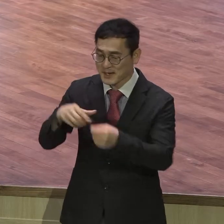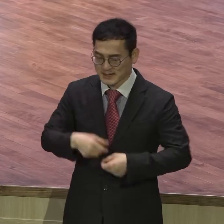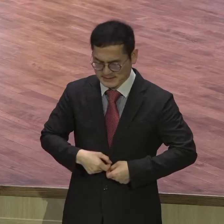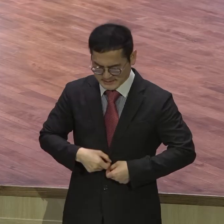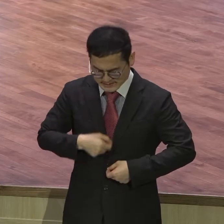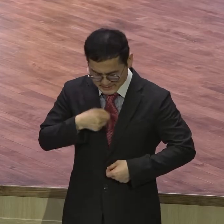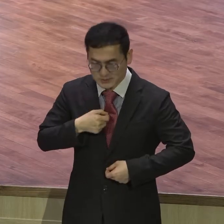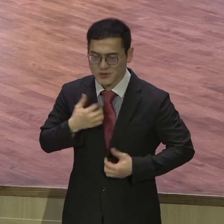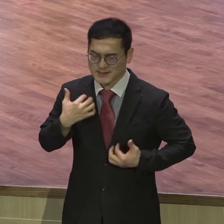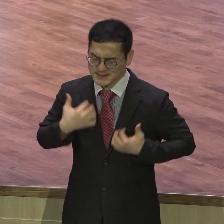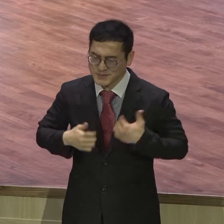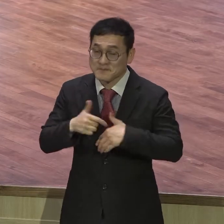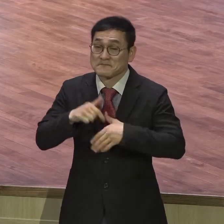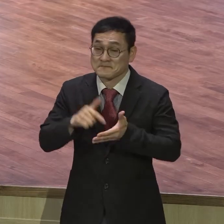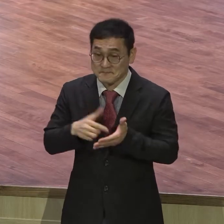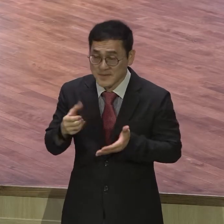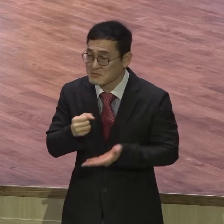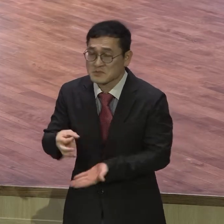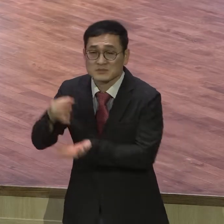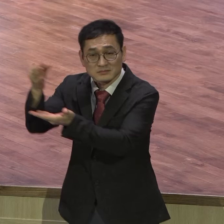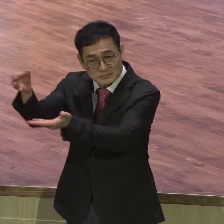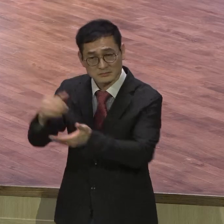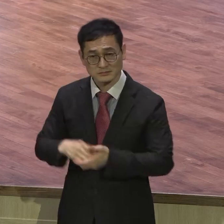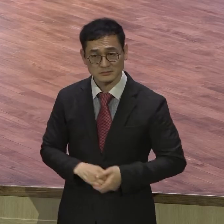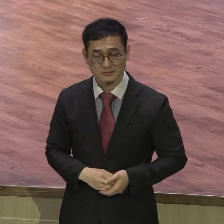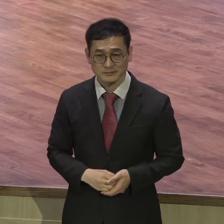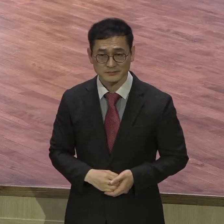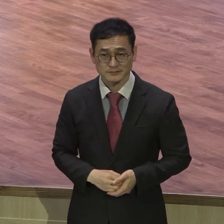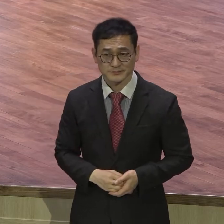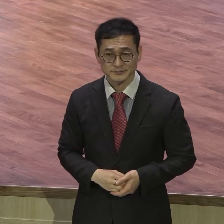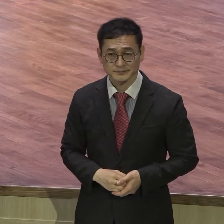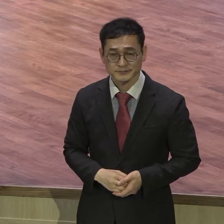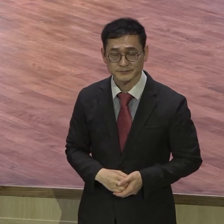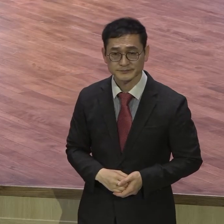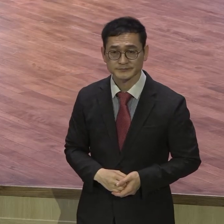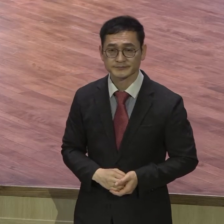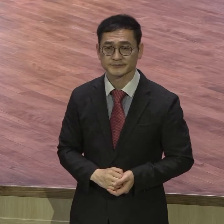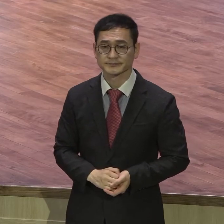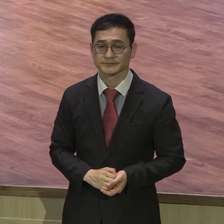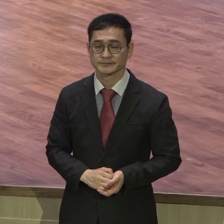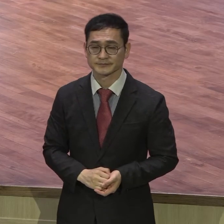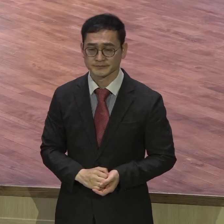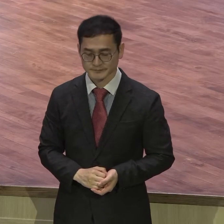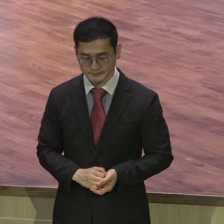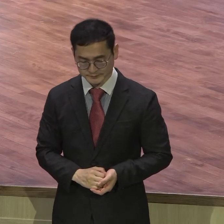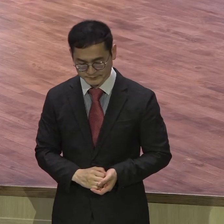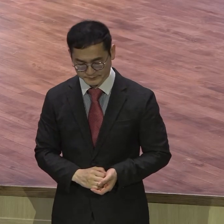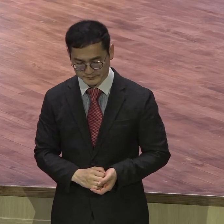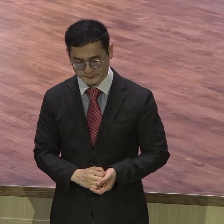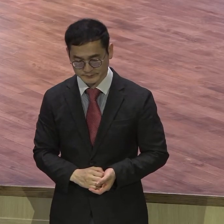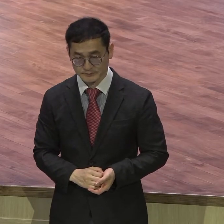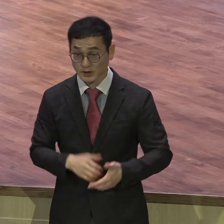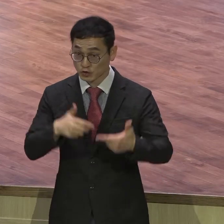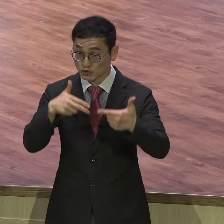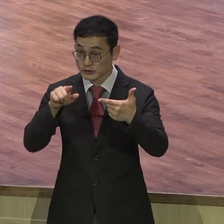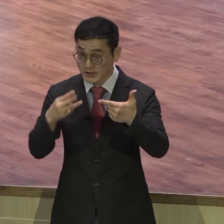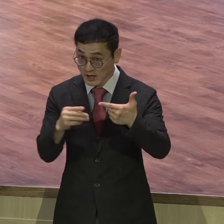그래야 응답은 하나님은 정확하게 응답하신다니까요. 6절부 6절 6절 우리 하나님